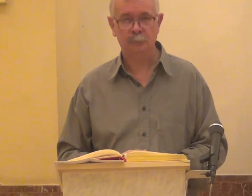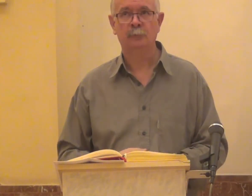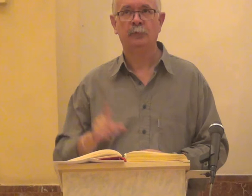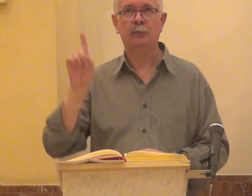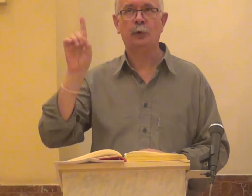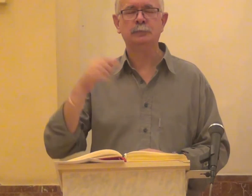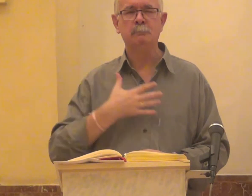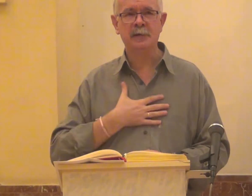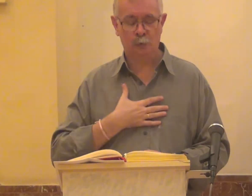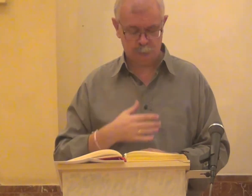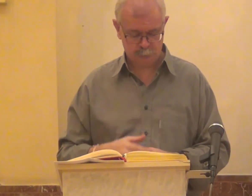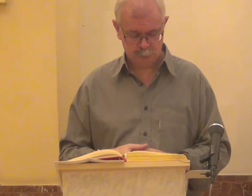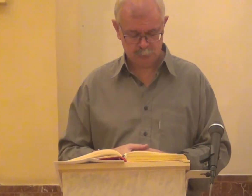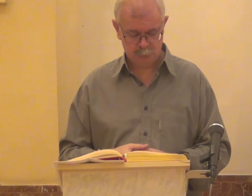Dios mío